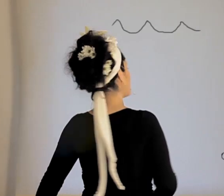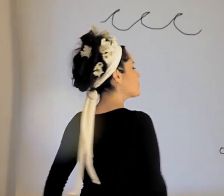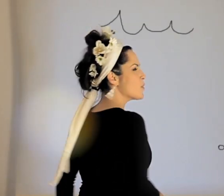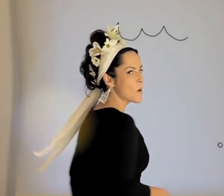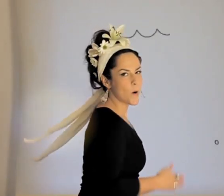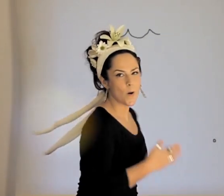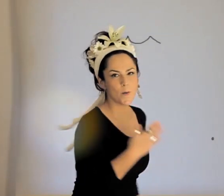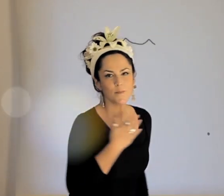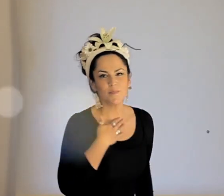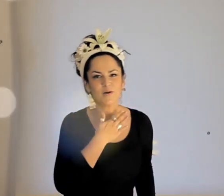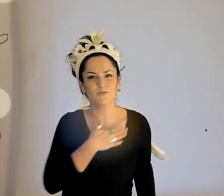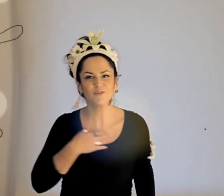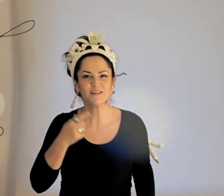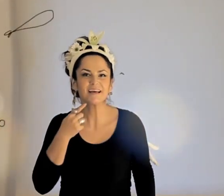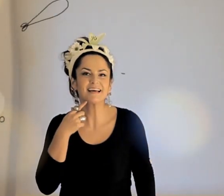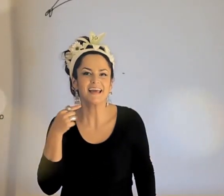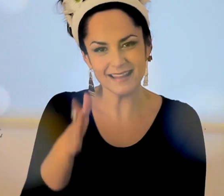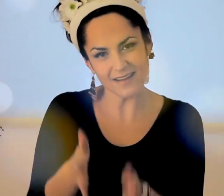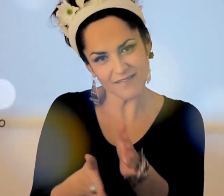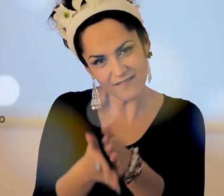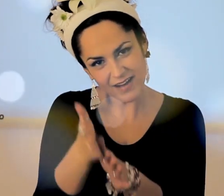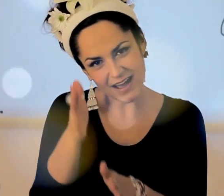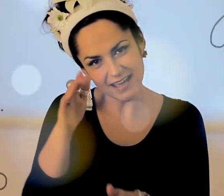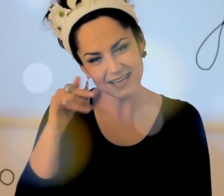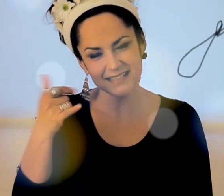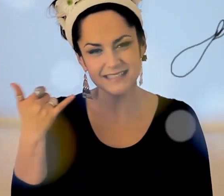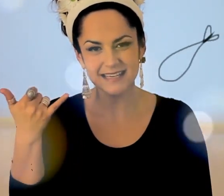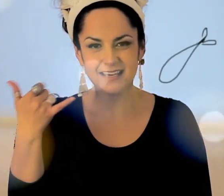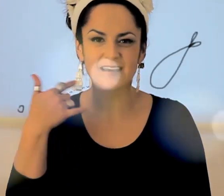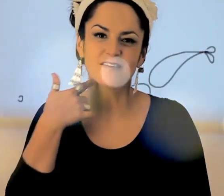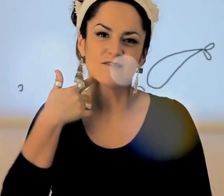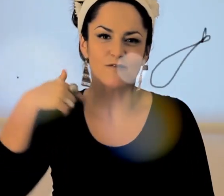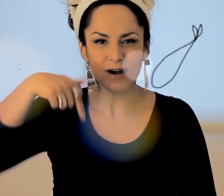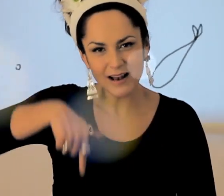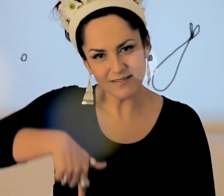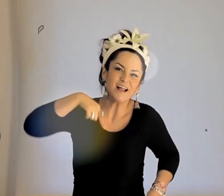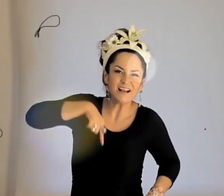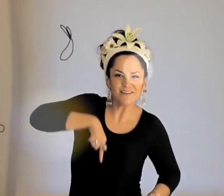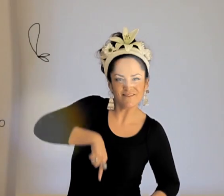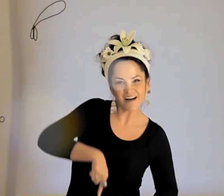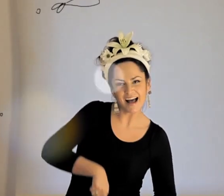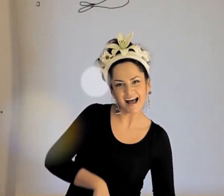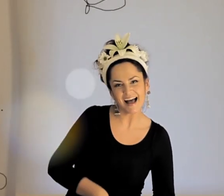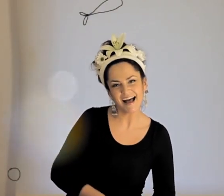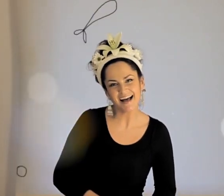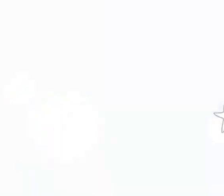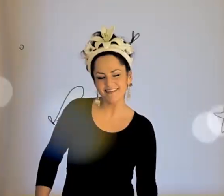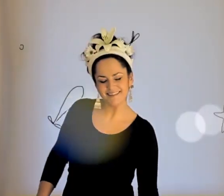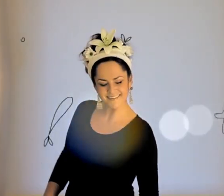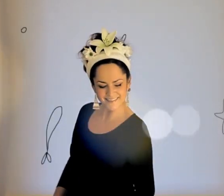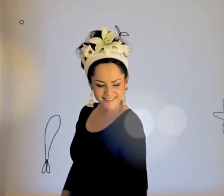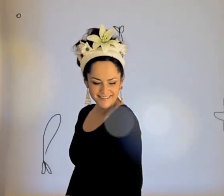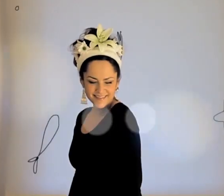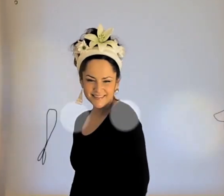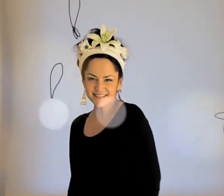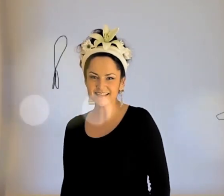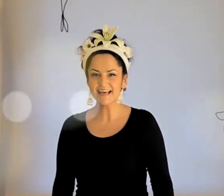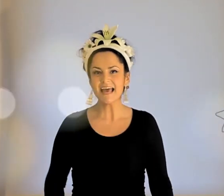Me gusta que te vayas de vez en